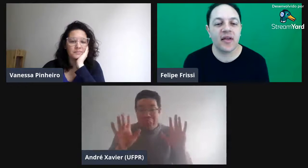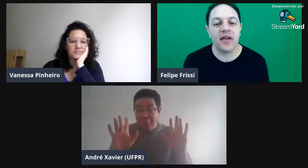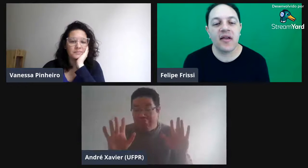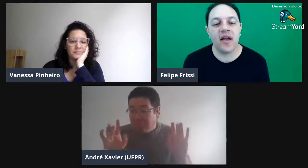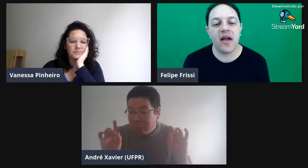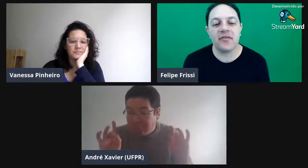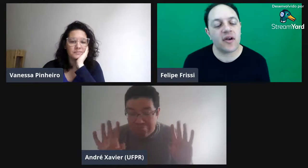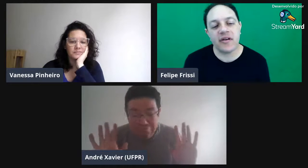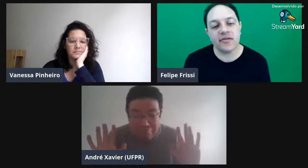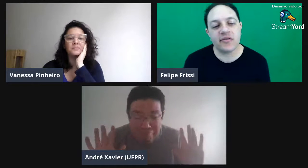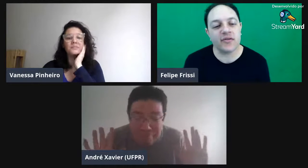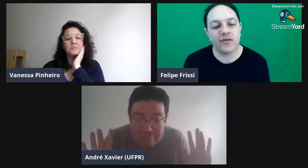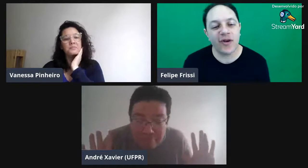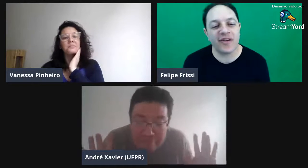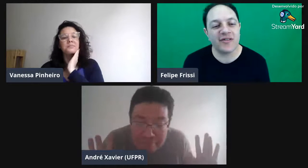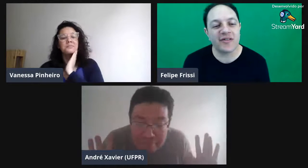É só isso, só isso.